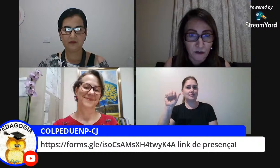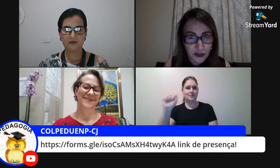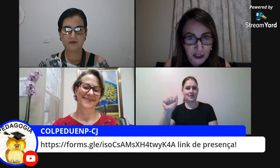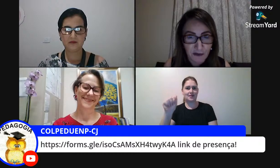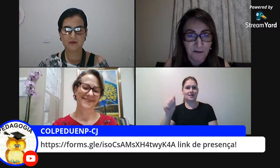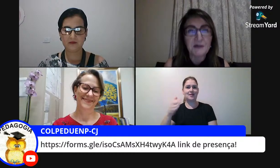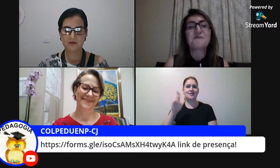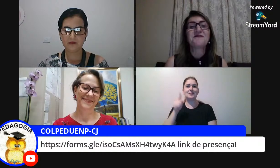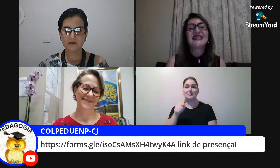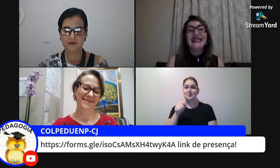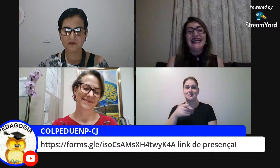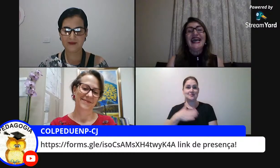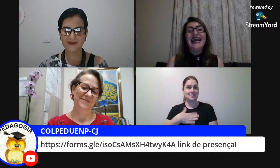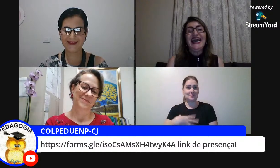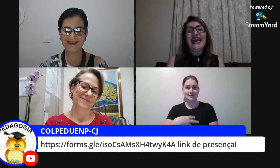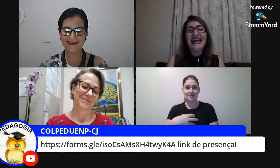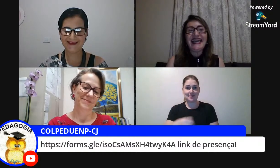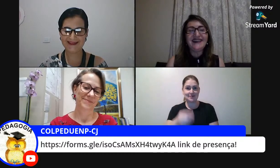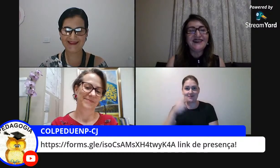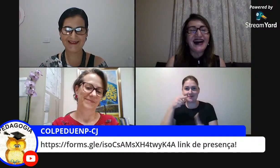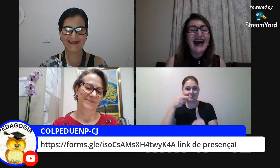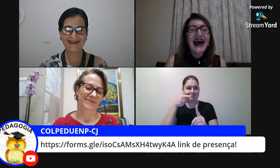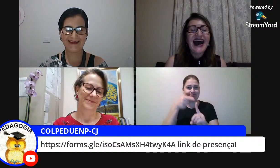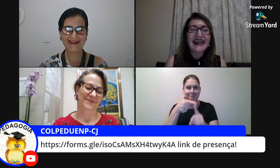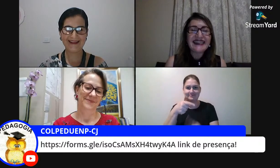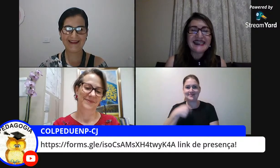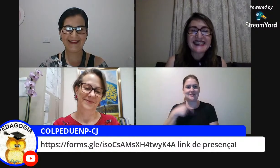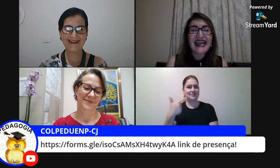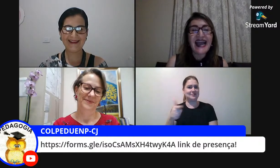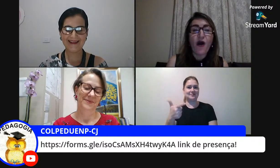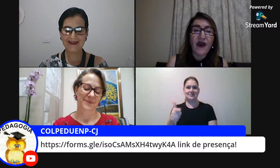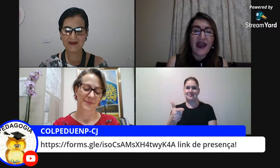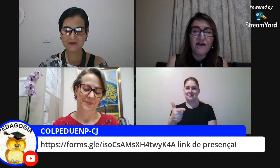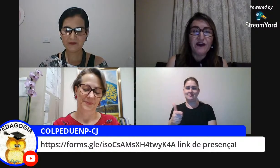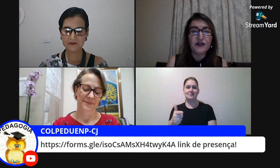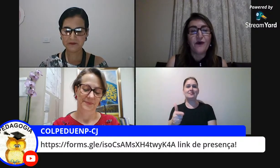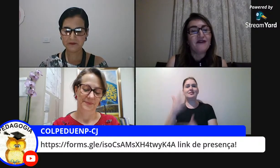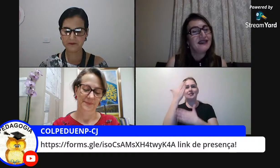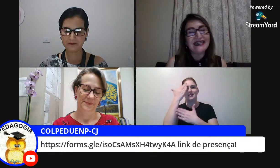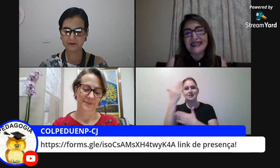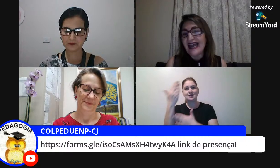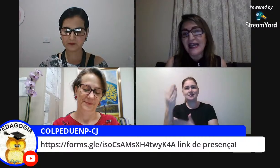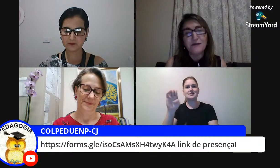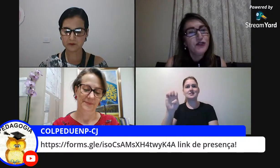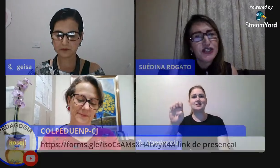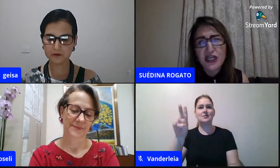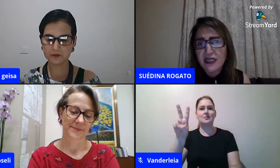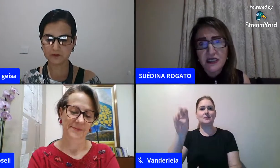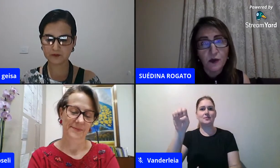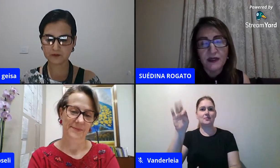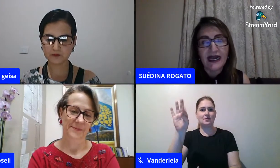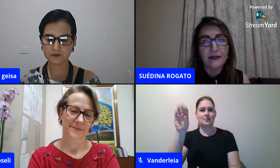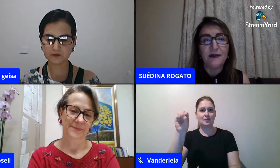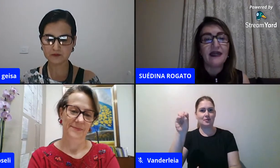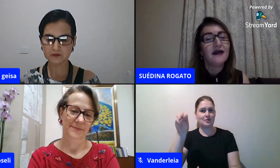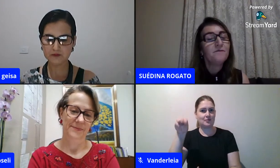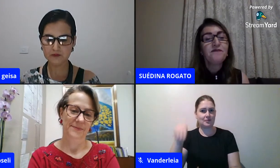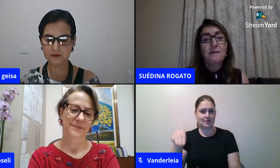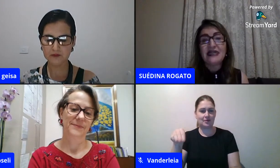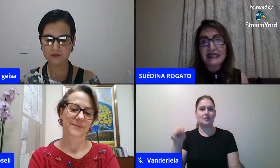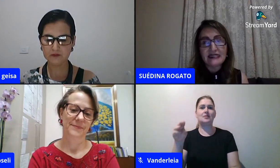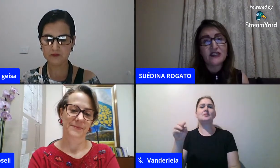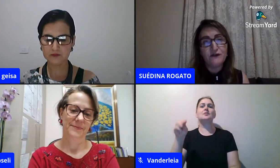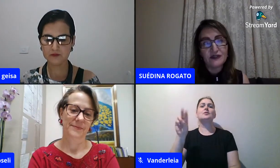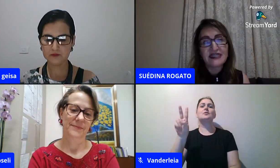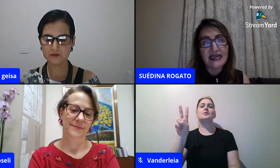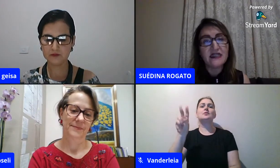idealizada que eu não tive quero agradecer ao Everton a Vanderleia muitíssimo obrigado pela